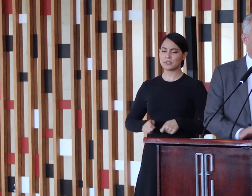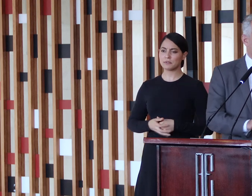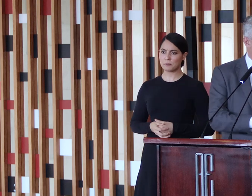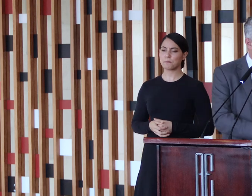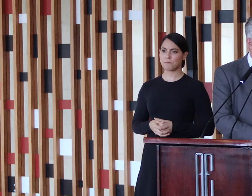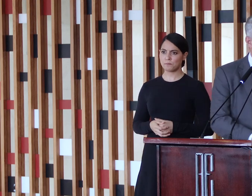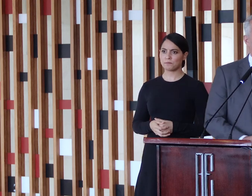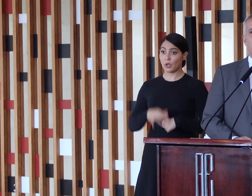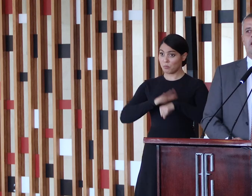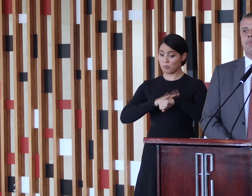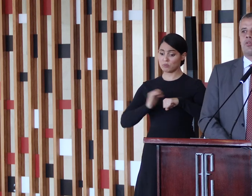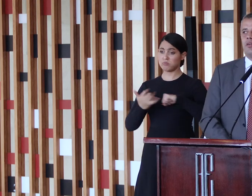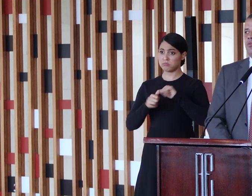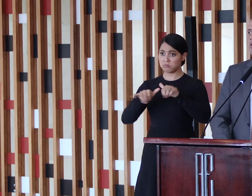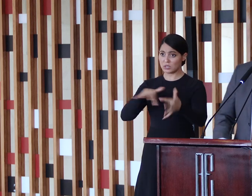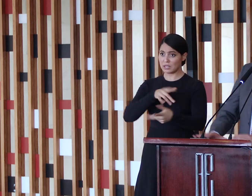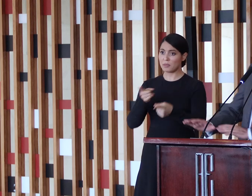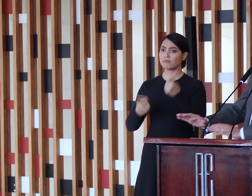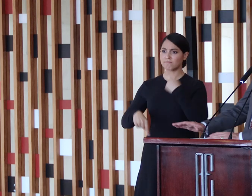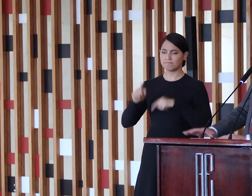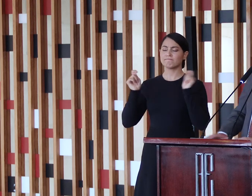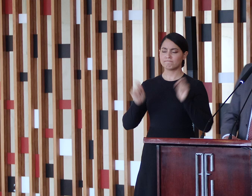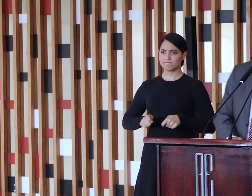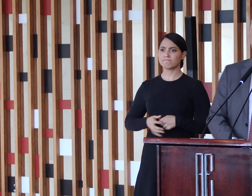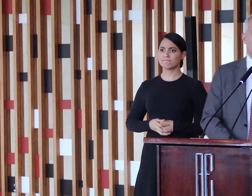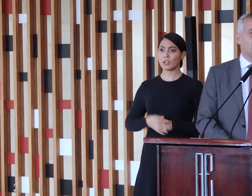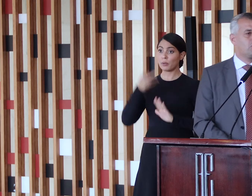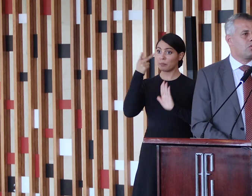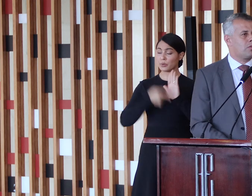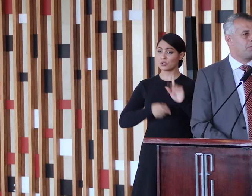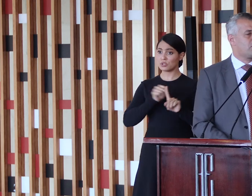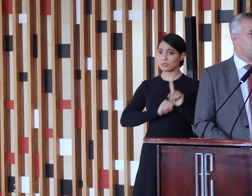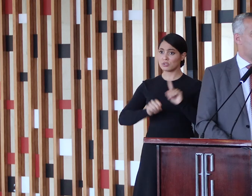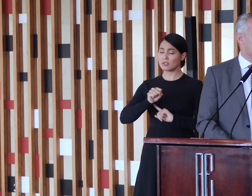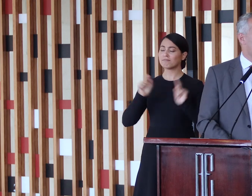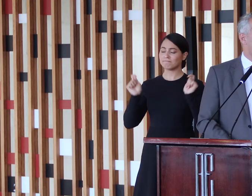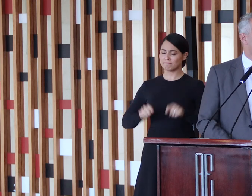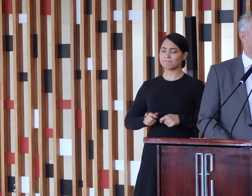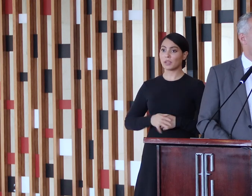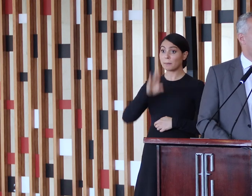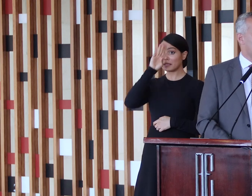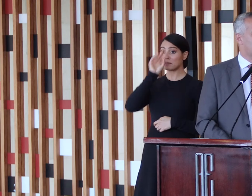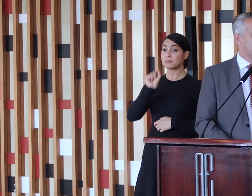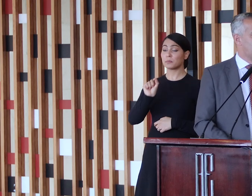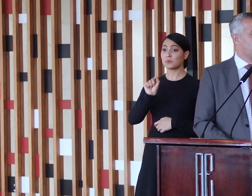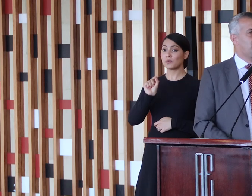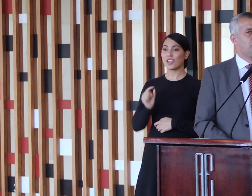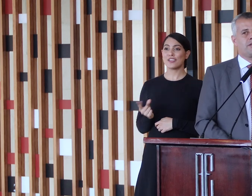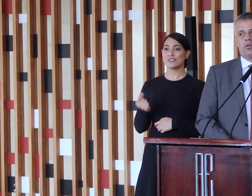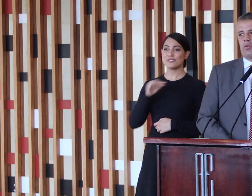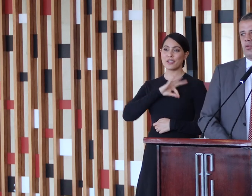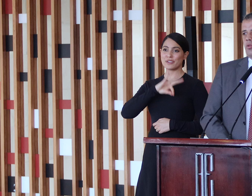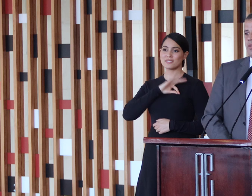é possível enfrentar a pandemia, é possível fazer programas sociais, mas acima de tudo continuar produzindo renda e riqueza para que possamos